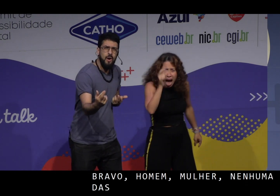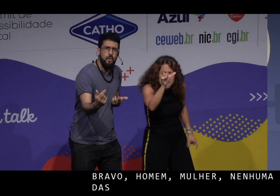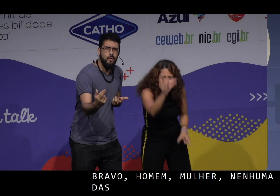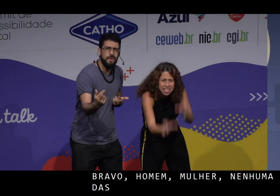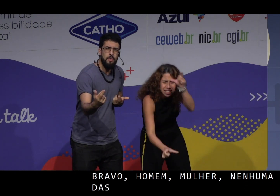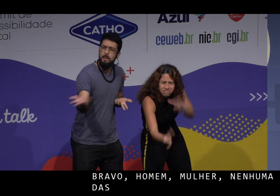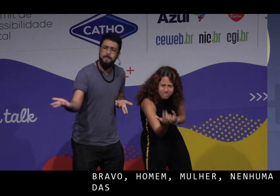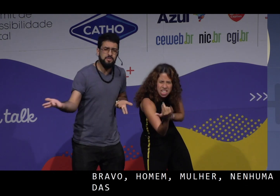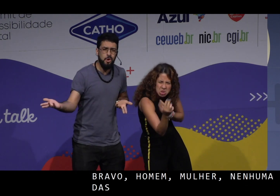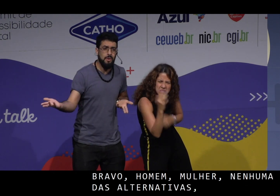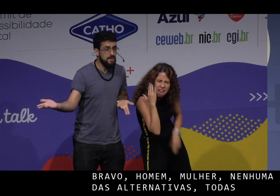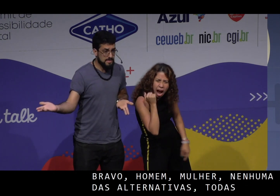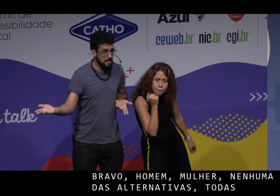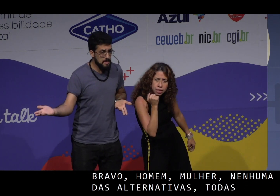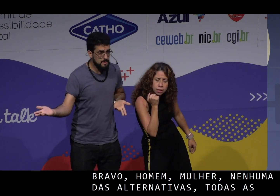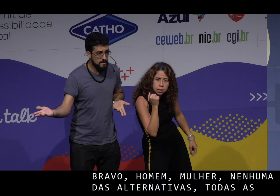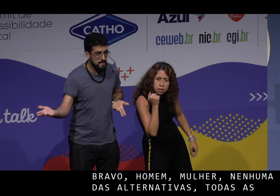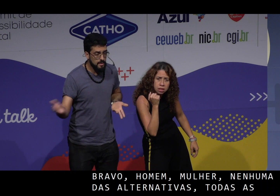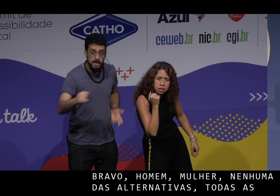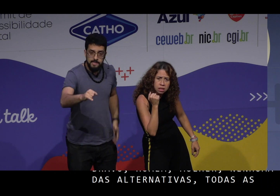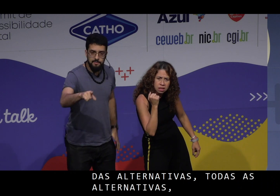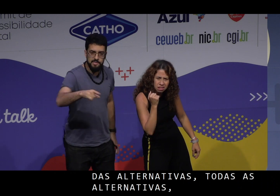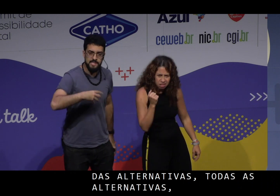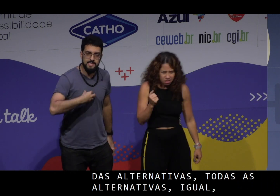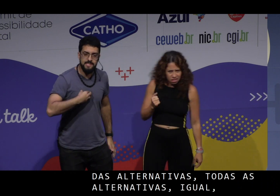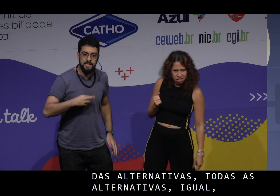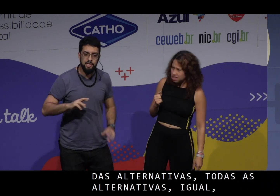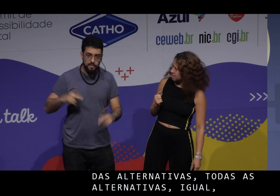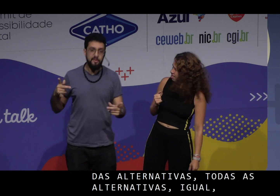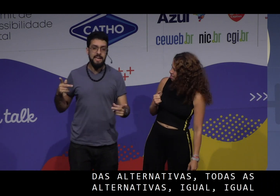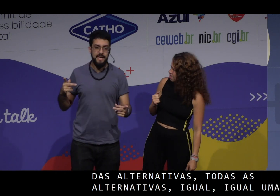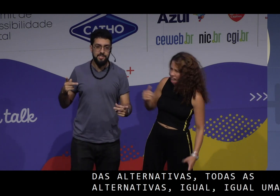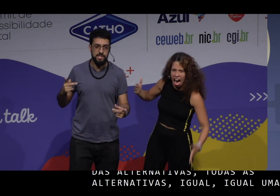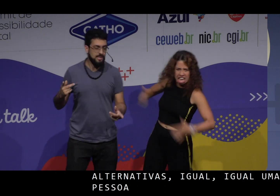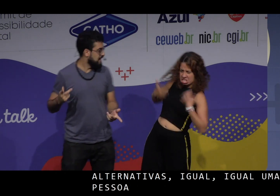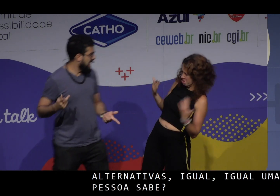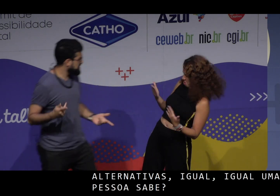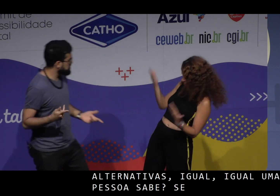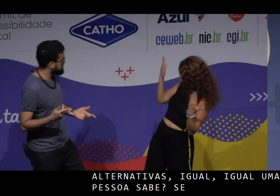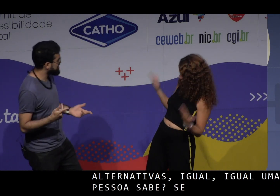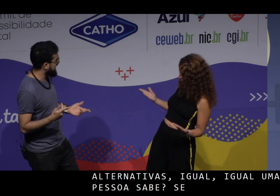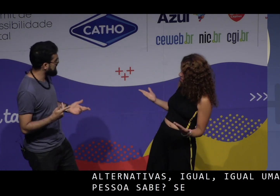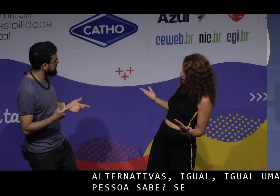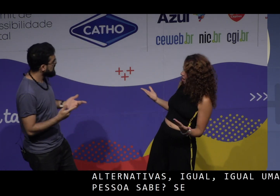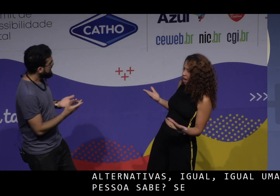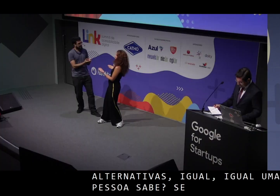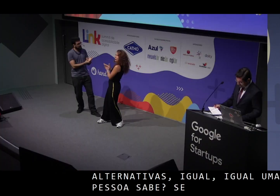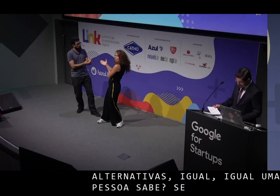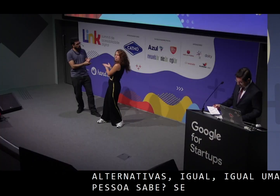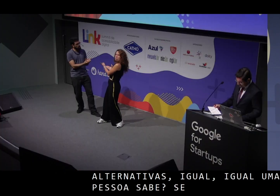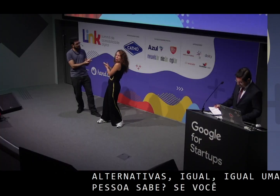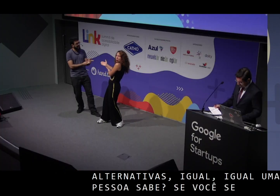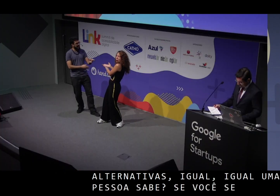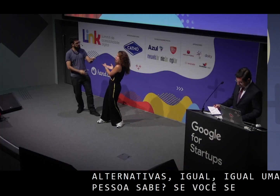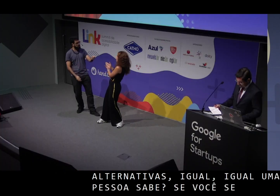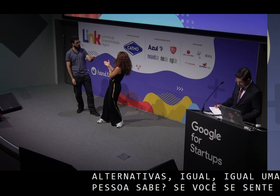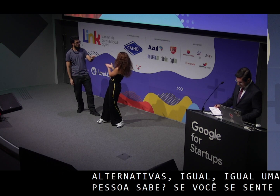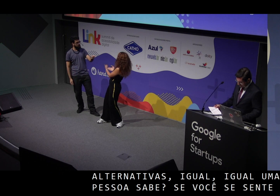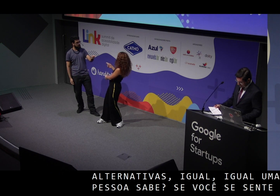uma pessoa, sabe? Se você se sente diferente, assustado, incomodado com o outro,